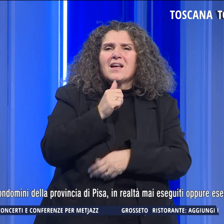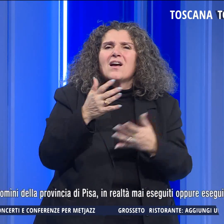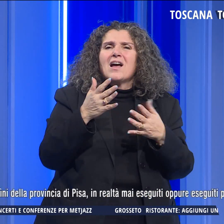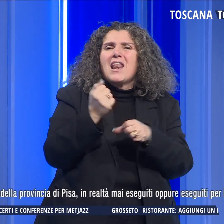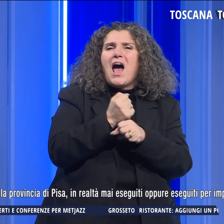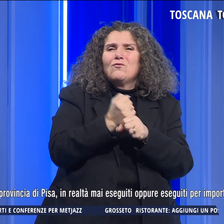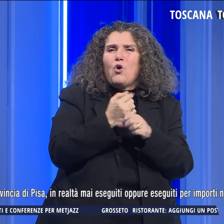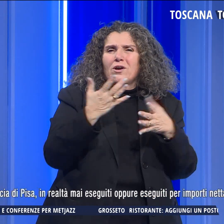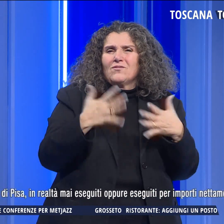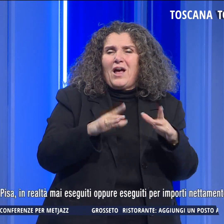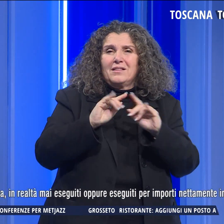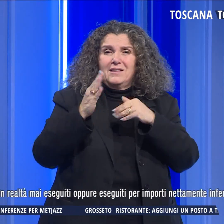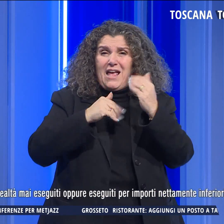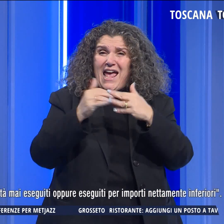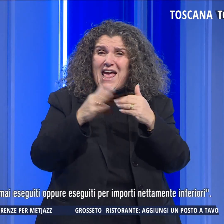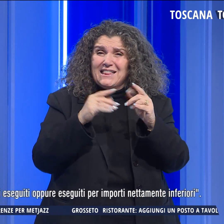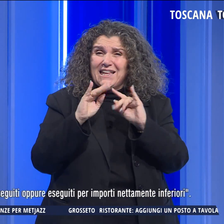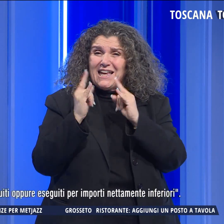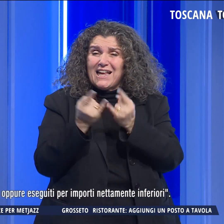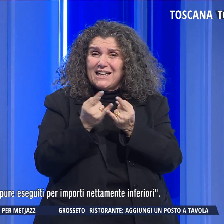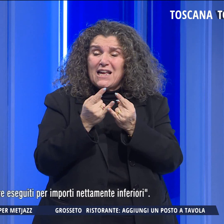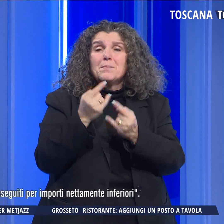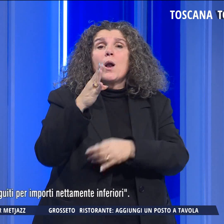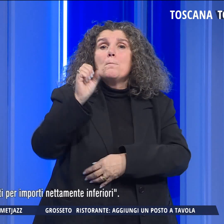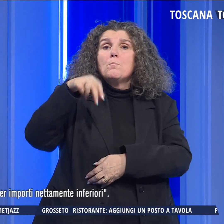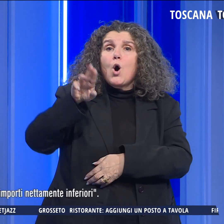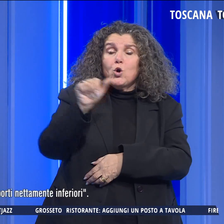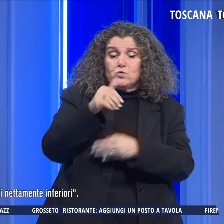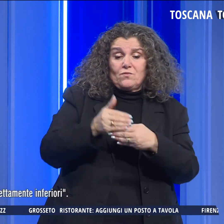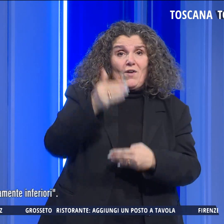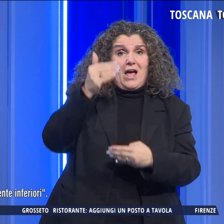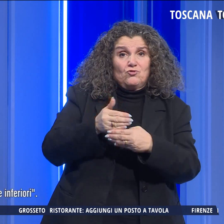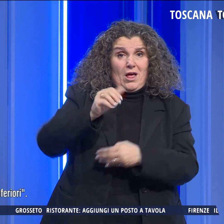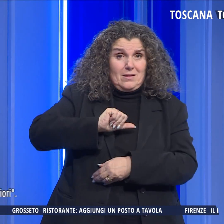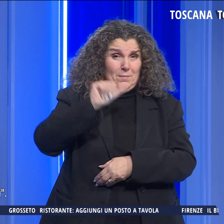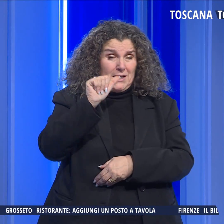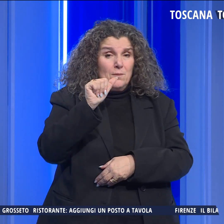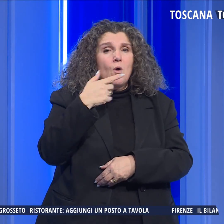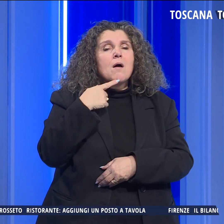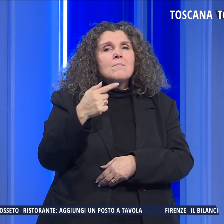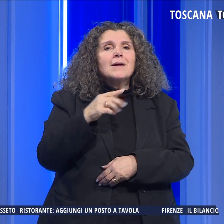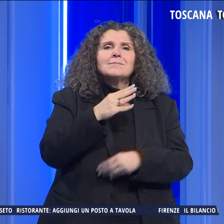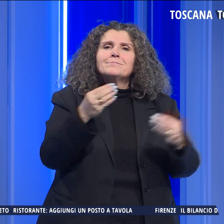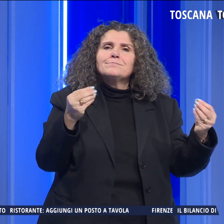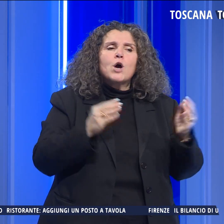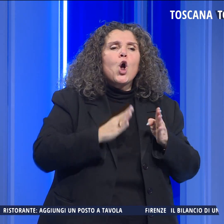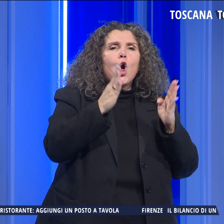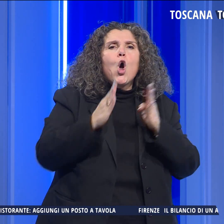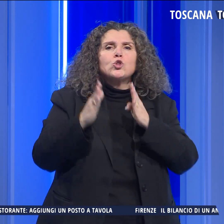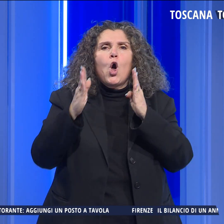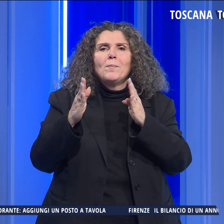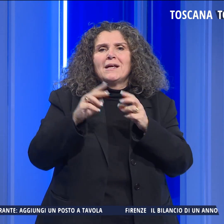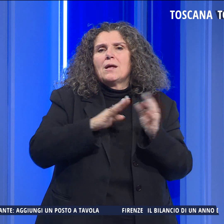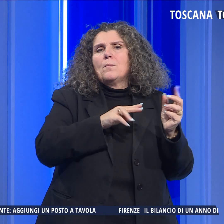di lavori edili, in prevalenza per il bonus facciate, nei confronti di vari condomini della provincia di Pisa.